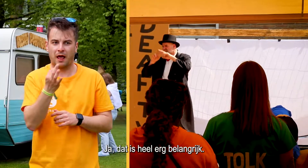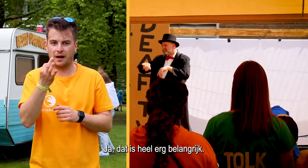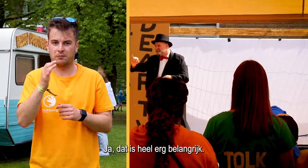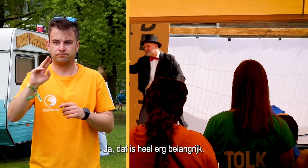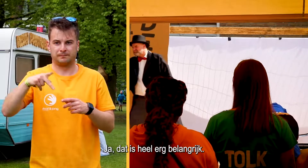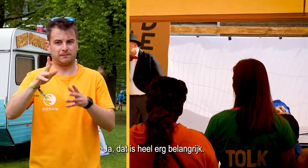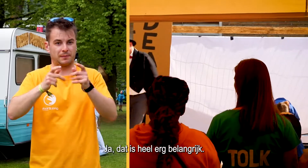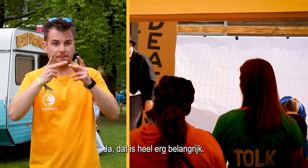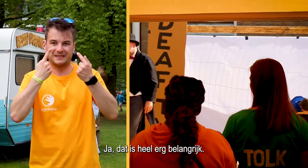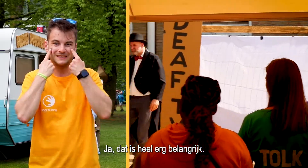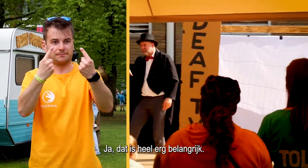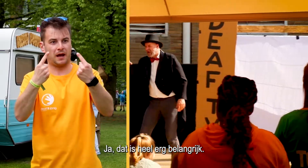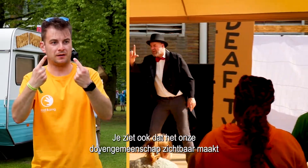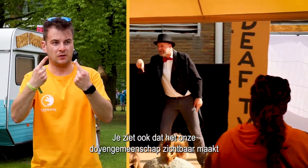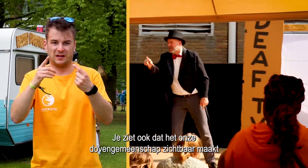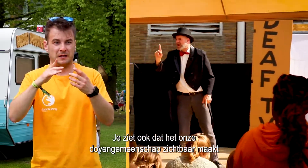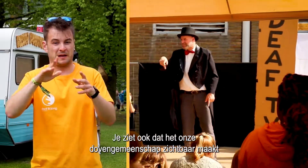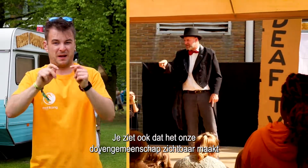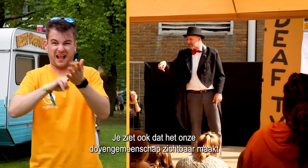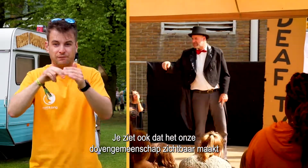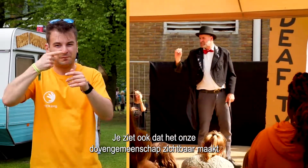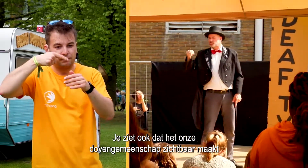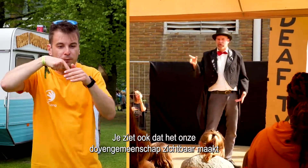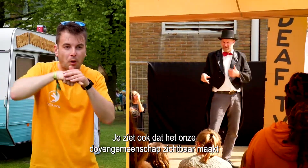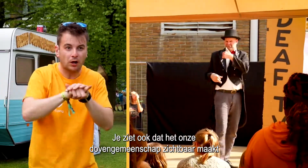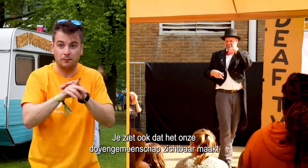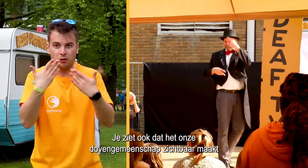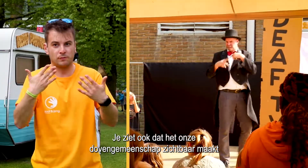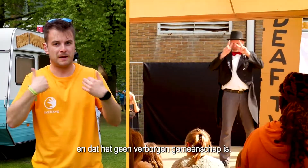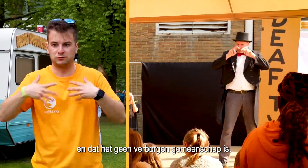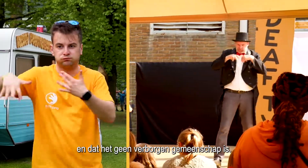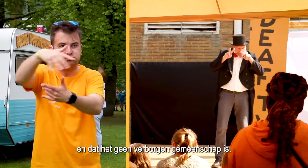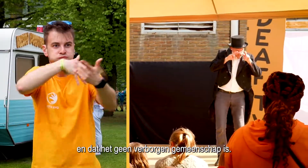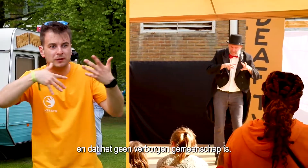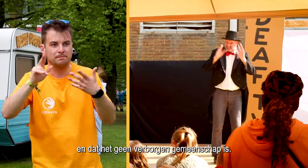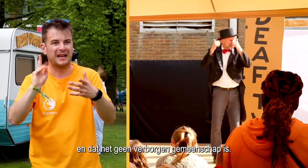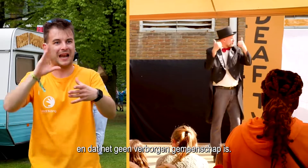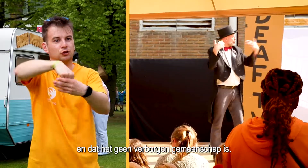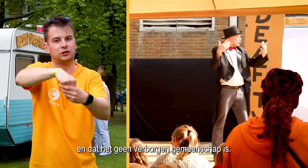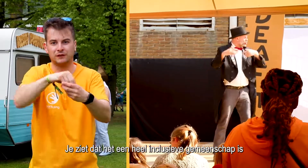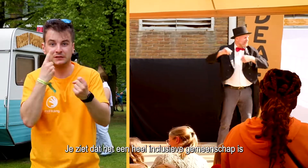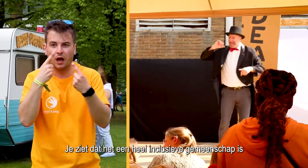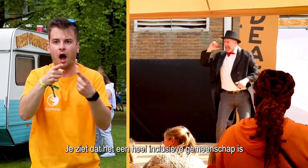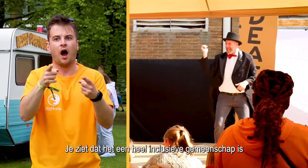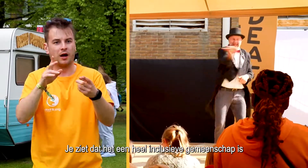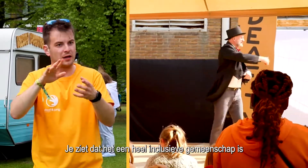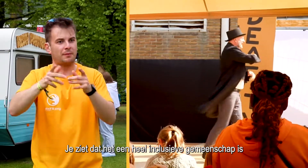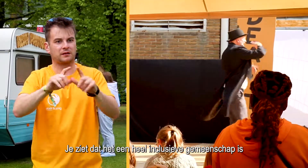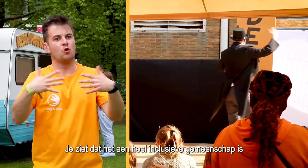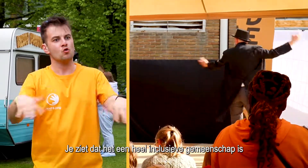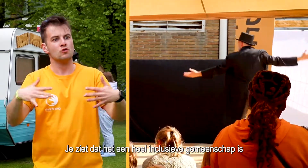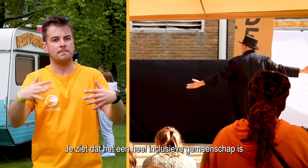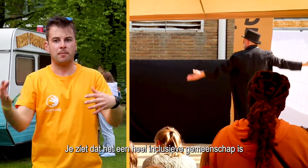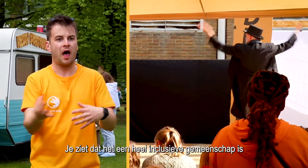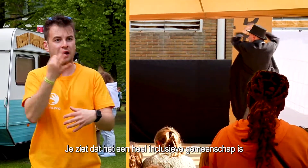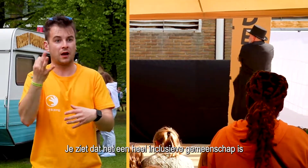Ja, dat is heel erg belangrijk. Je ziet ook dat onze doofgemeenschappen echt zichtbaar maken, dat het geen verborgen gemeenschap is. Maar dat je echt ziet van, ah,